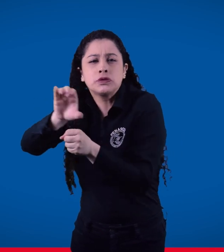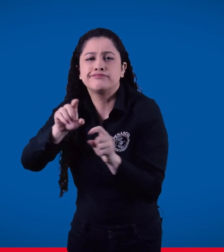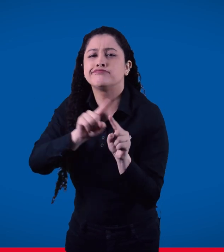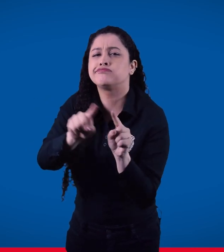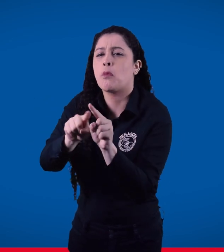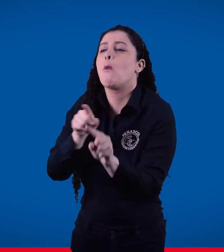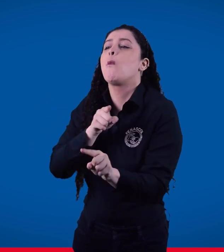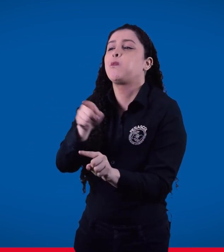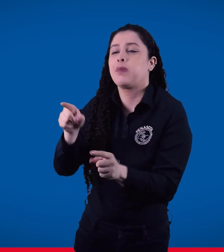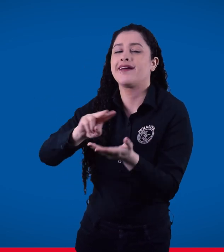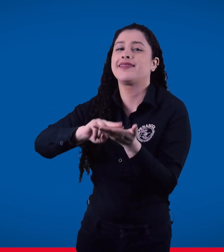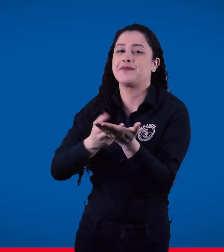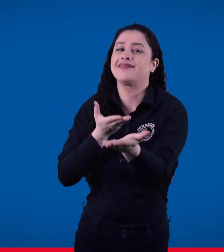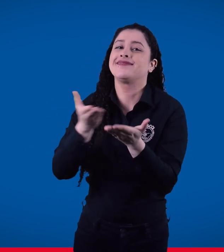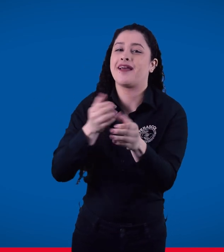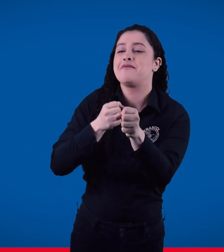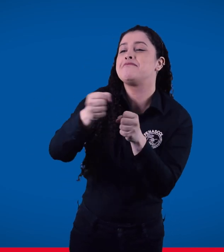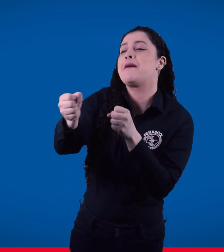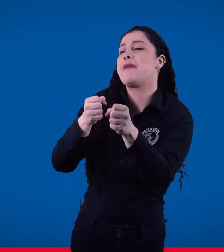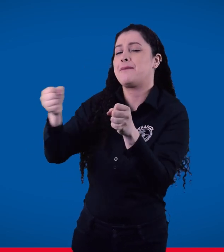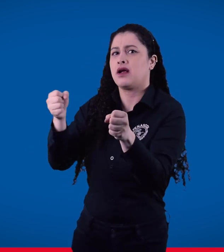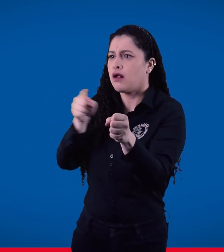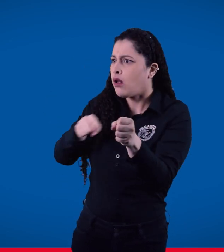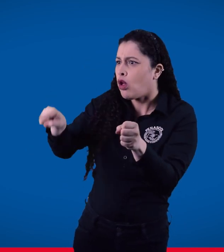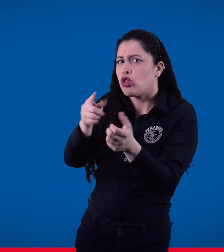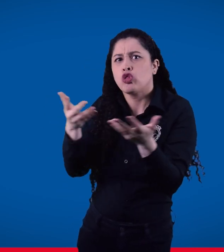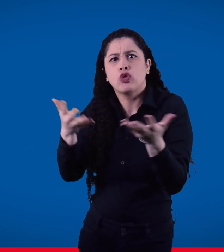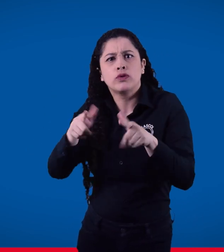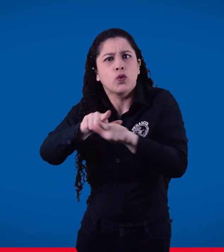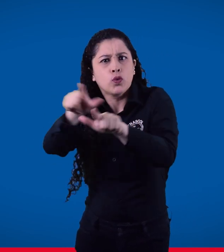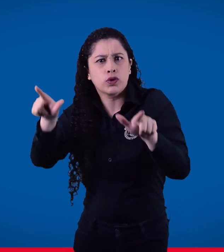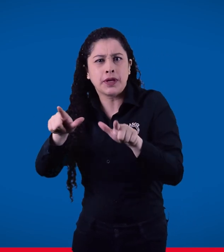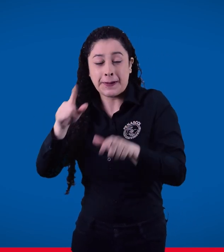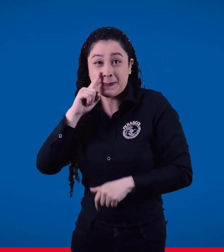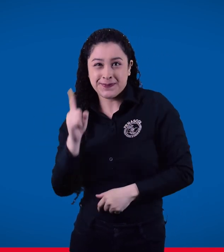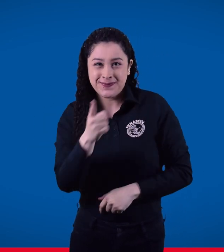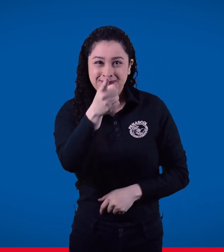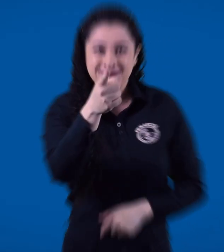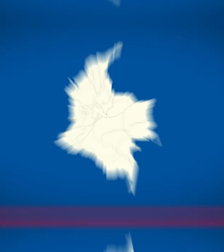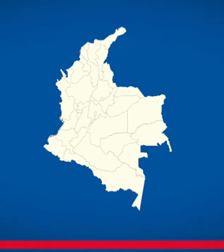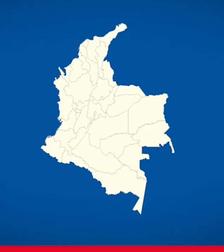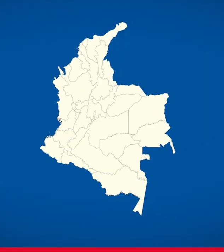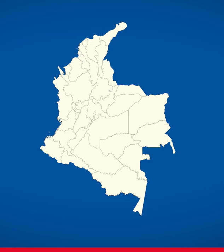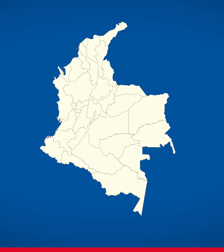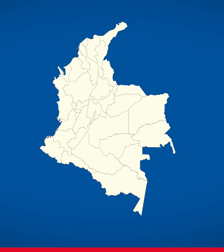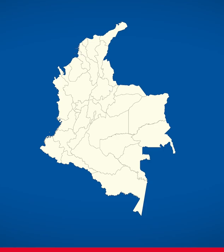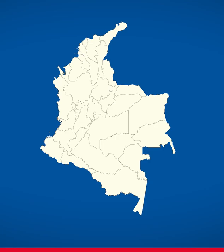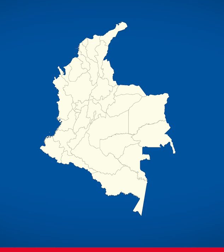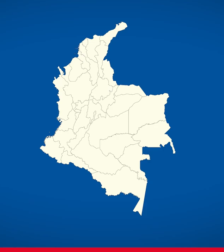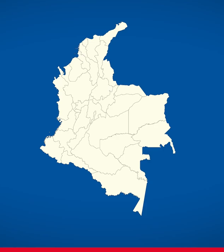siguientes ciudades y municipios en los cuales se presta el servicio de interpretación. Mira. Mira.